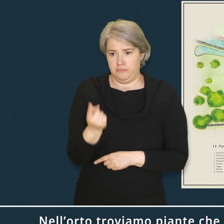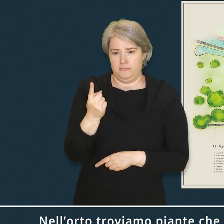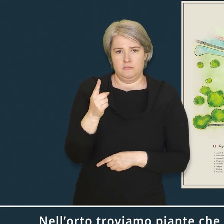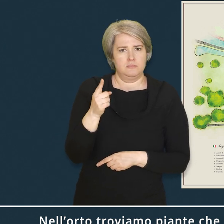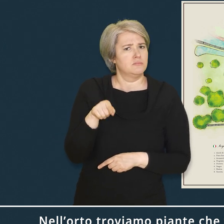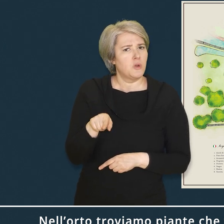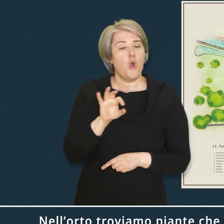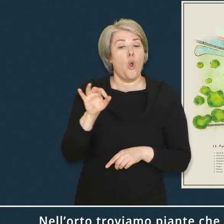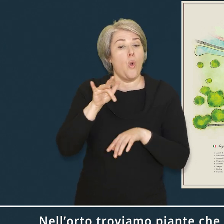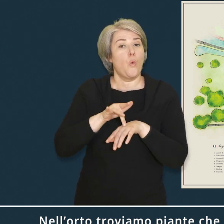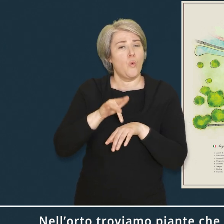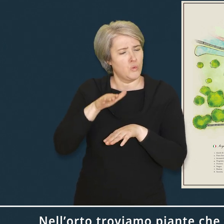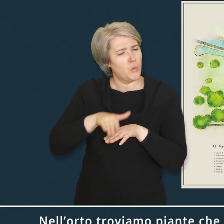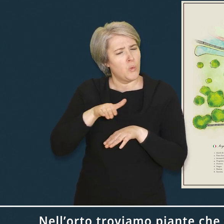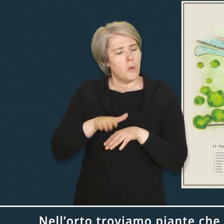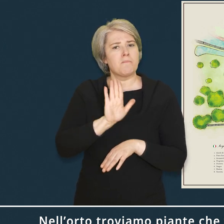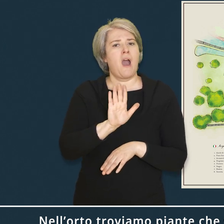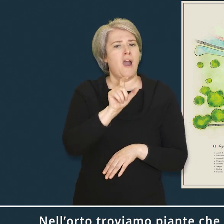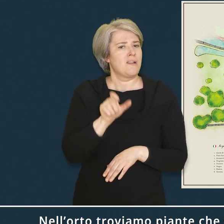uso consueto in altri paesi